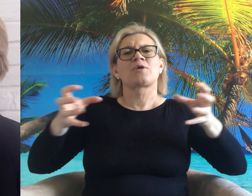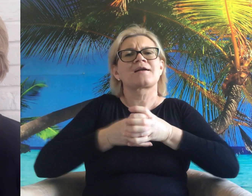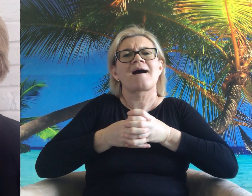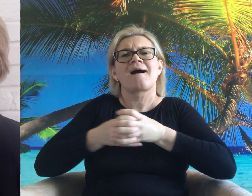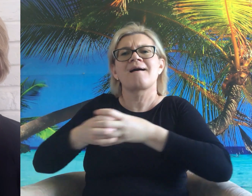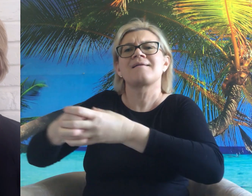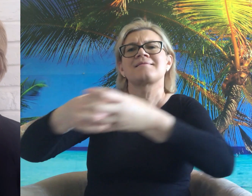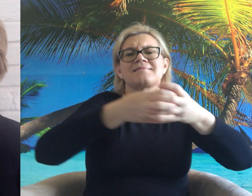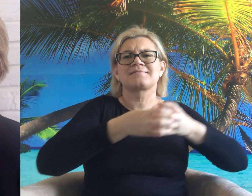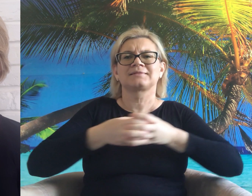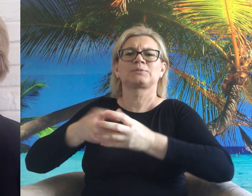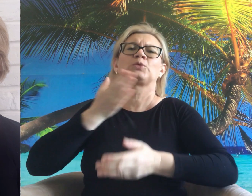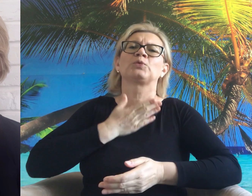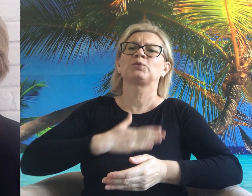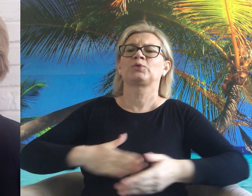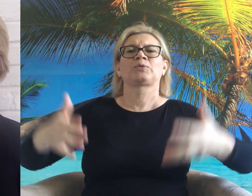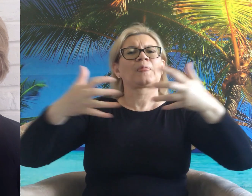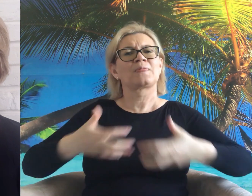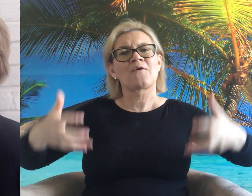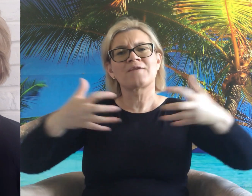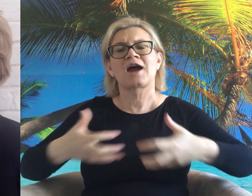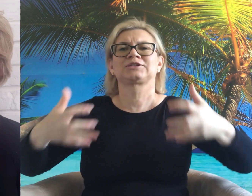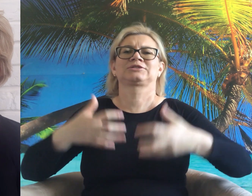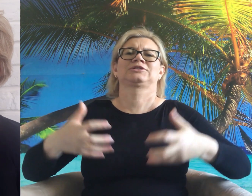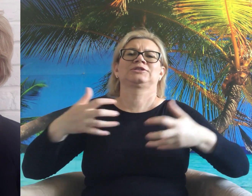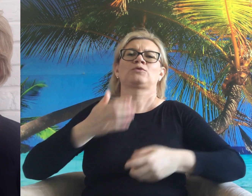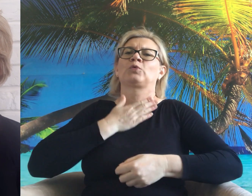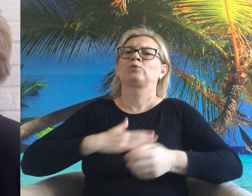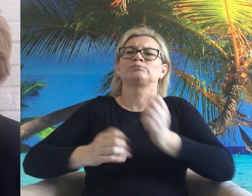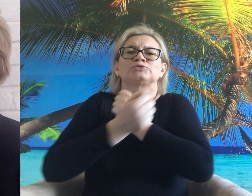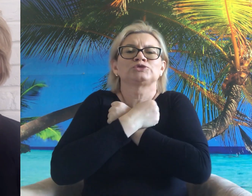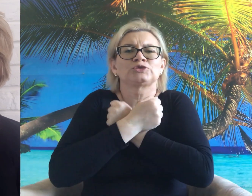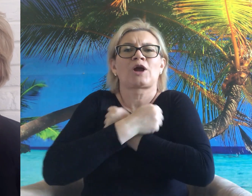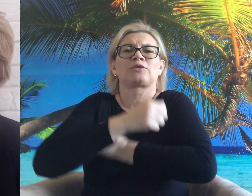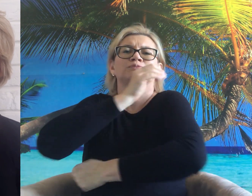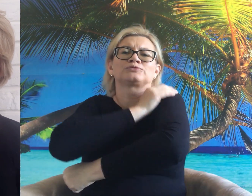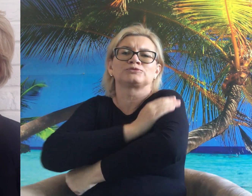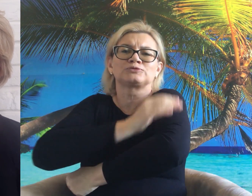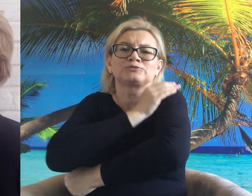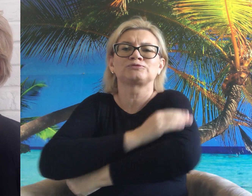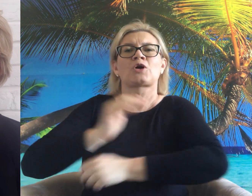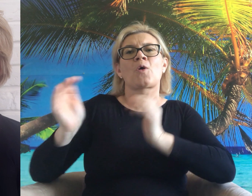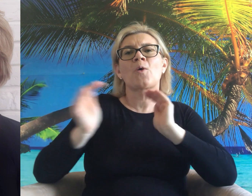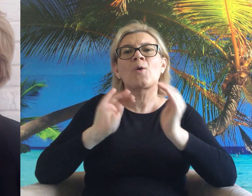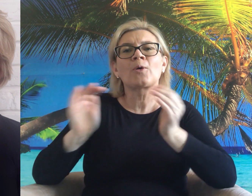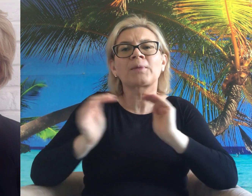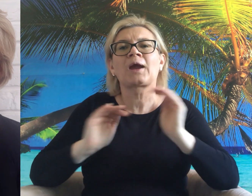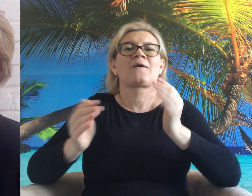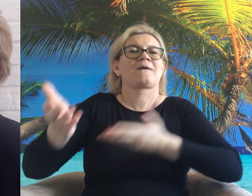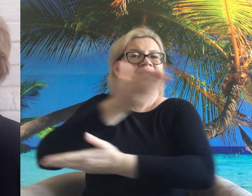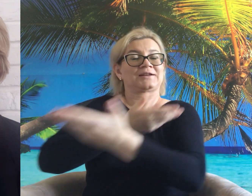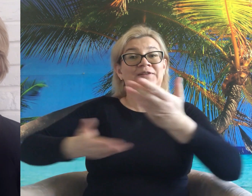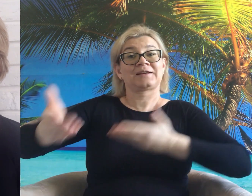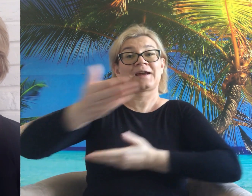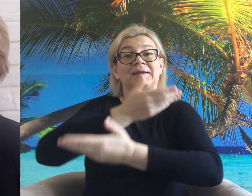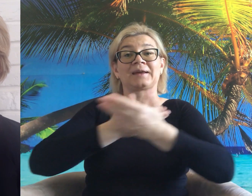Lwy bardzo lubią żyć w grupie. Są towarzyskie. Lubią się przytulać. Opiekują